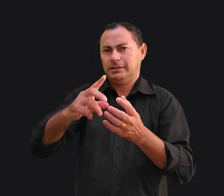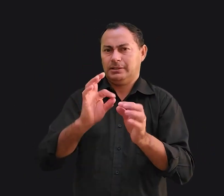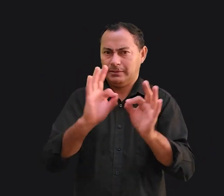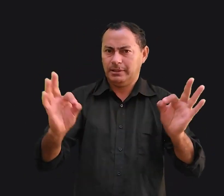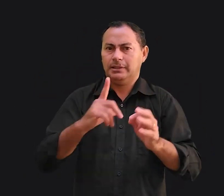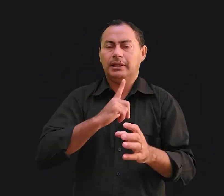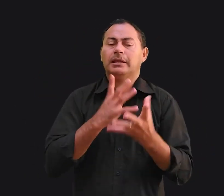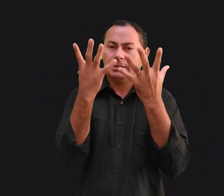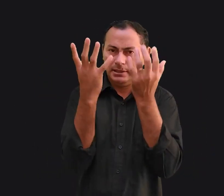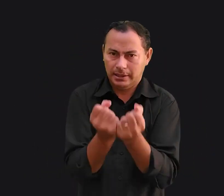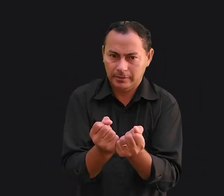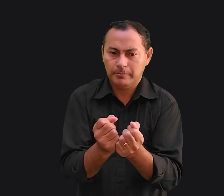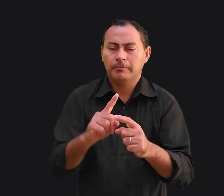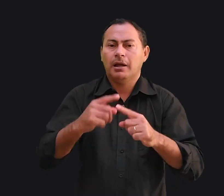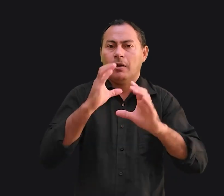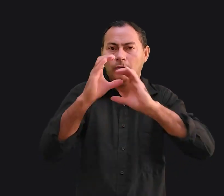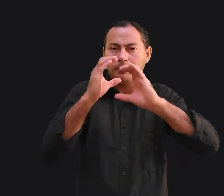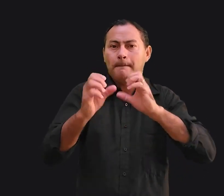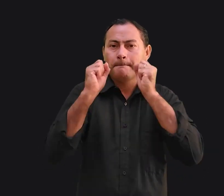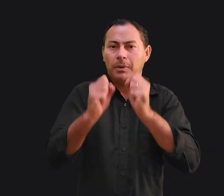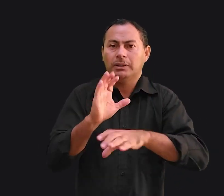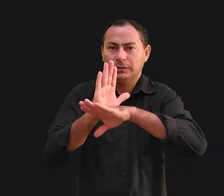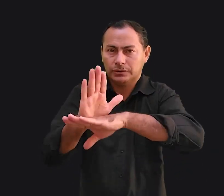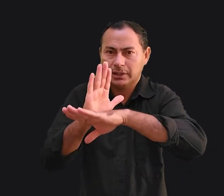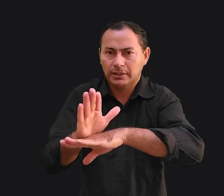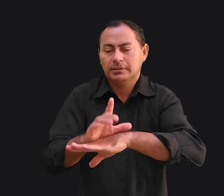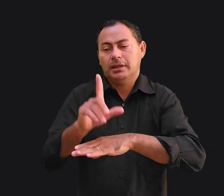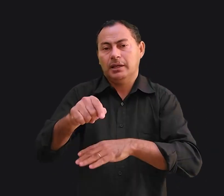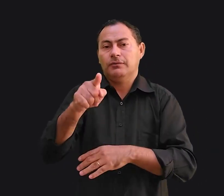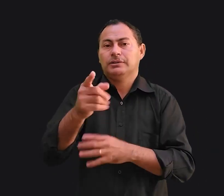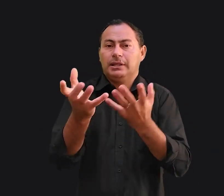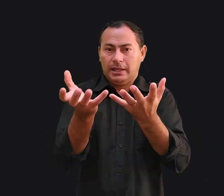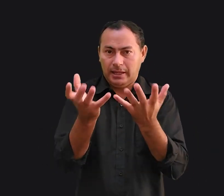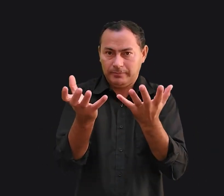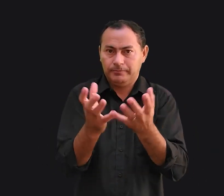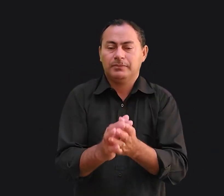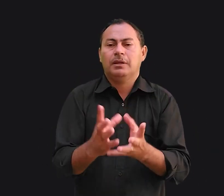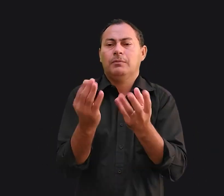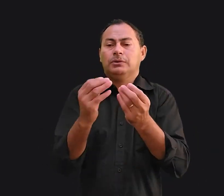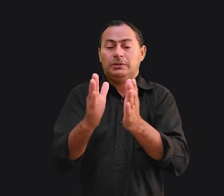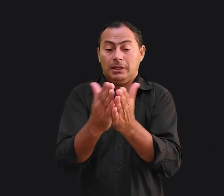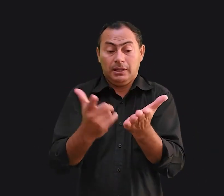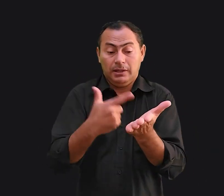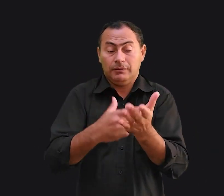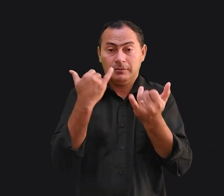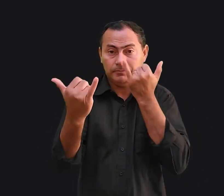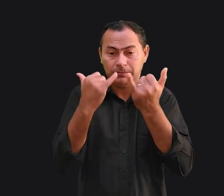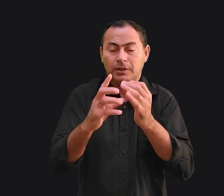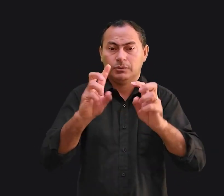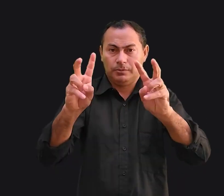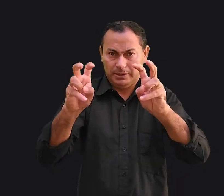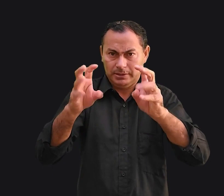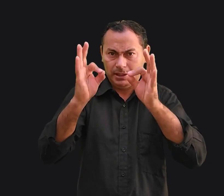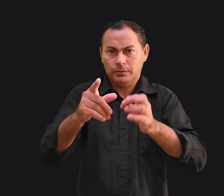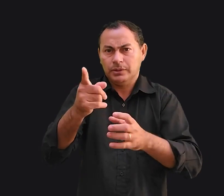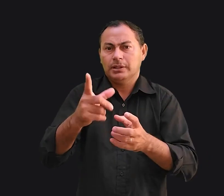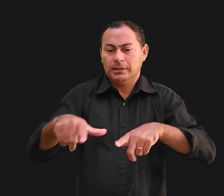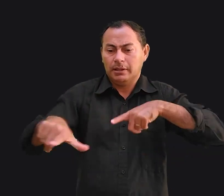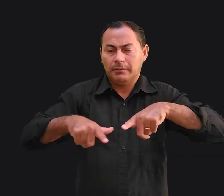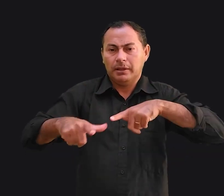simplesmente tem que aceitar. Mas a comunicação pode ajudar se é isso que você quer. Há muitos livros e informações sobre o assunto. Se você trabalhar a